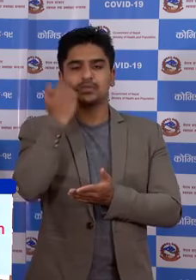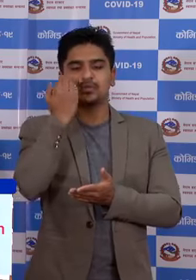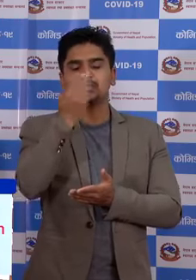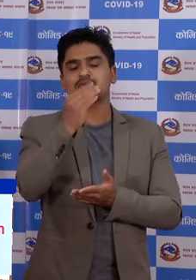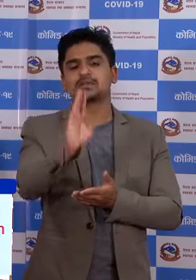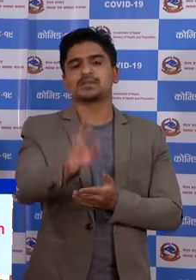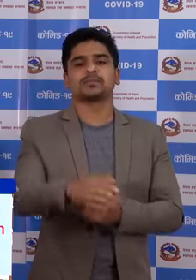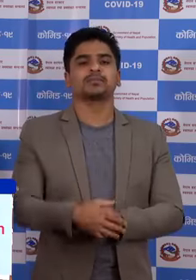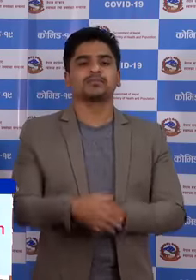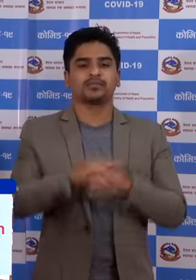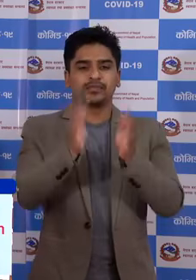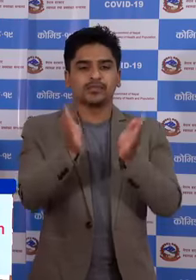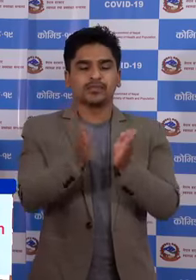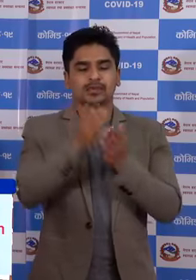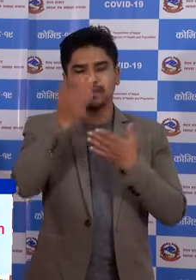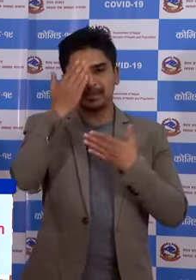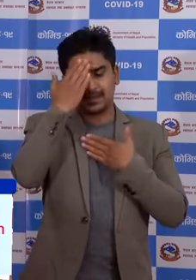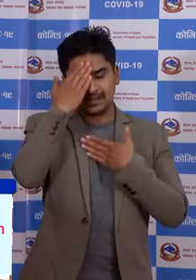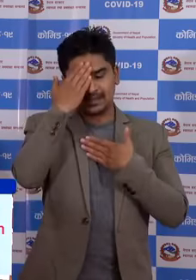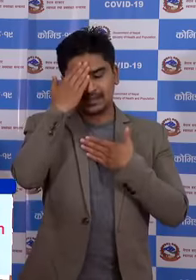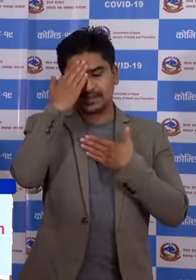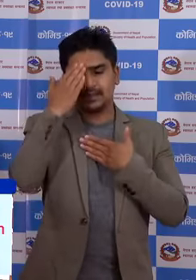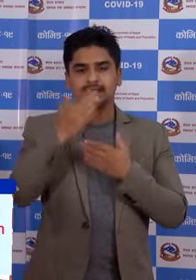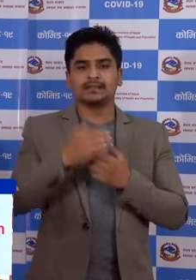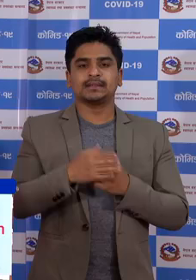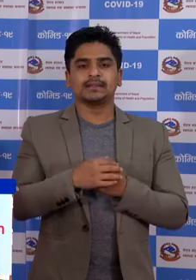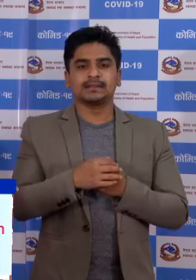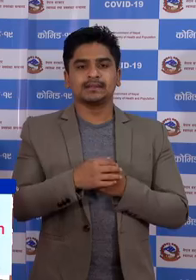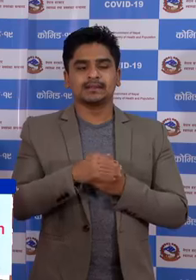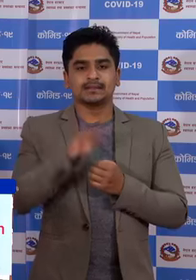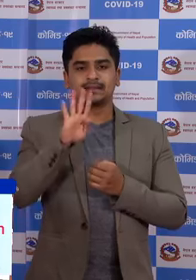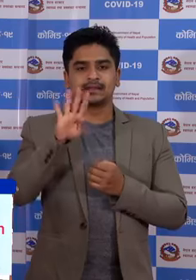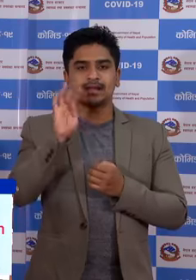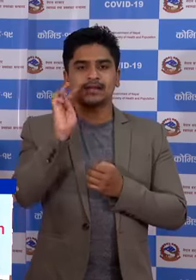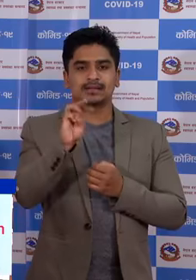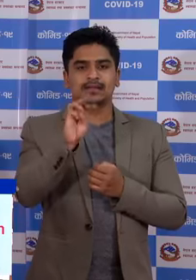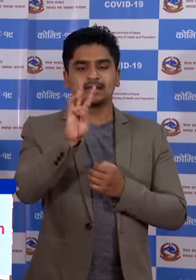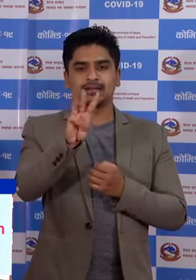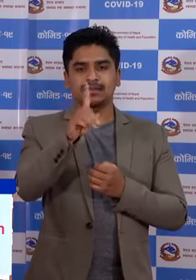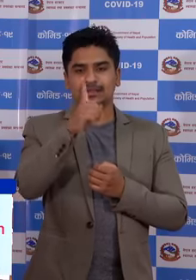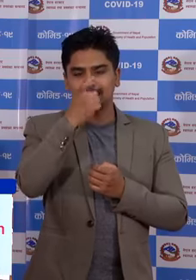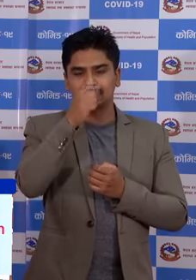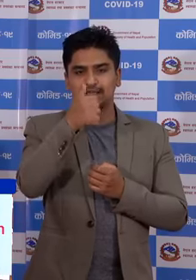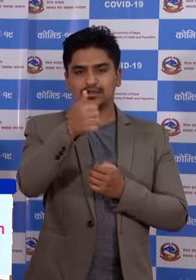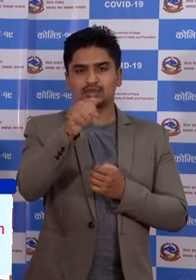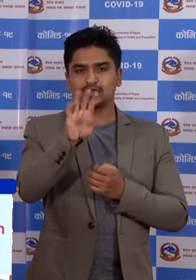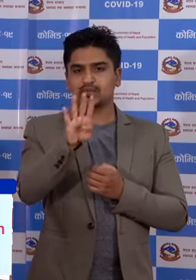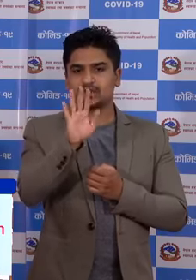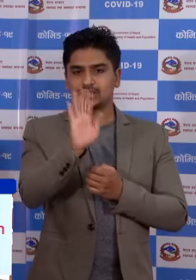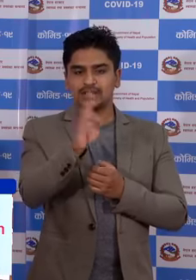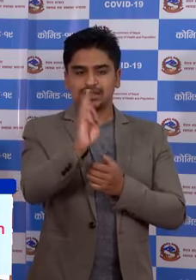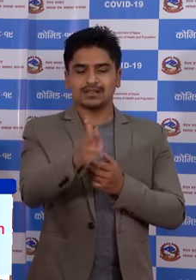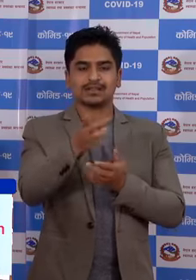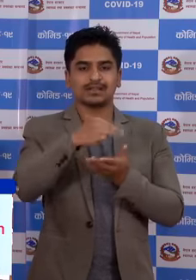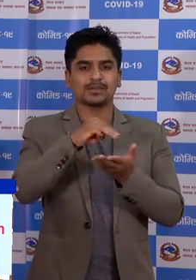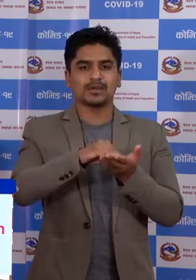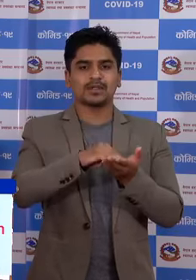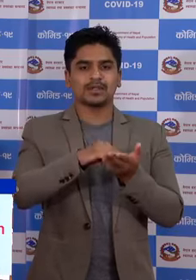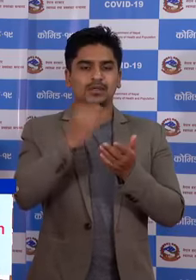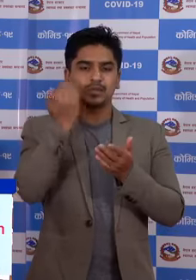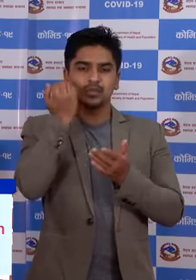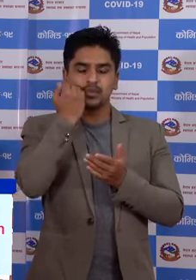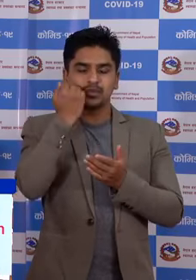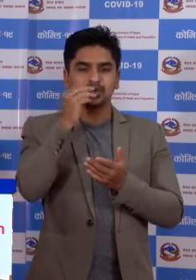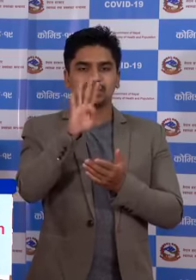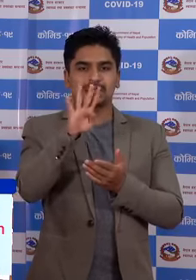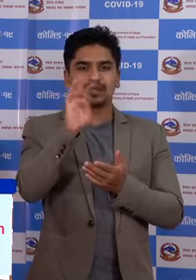हुनुँँचा जम्मा संक्रमित अरुको संक्या 4,364 छो तेस मद्दे पूरुष